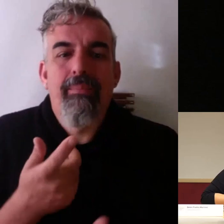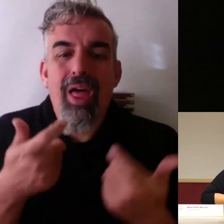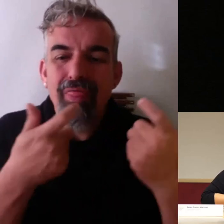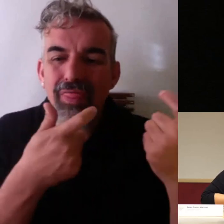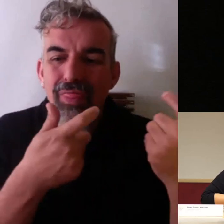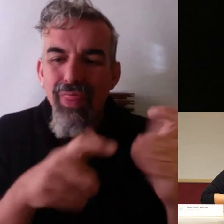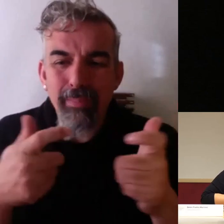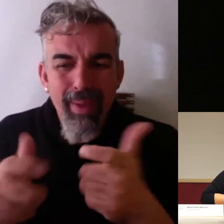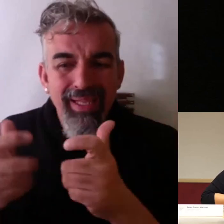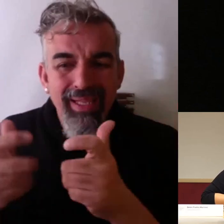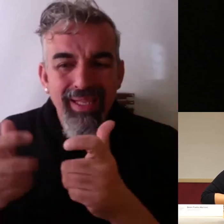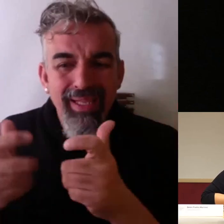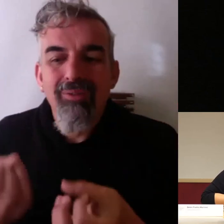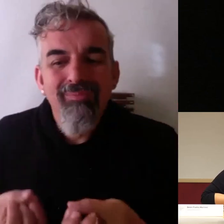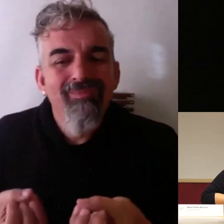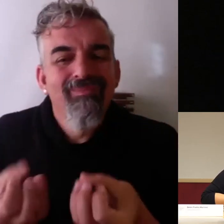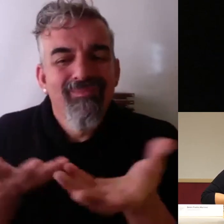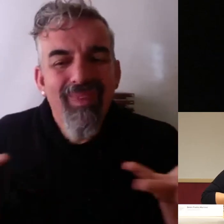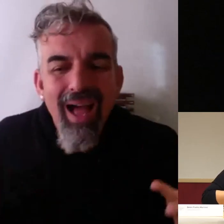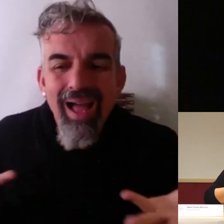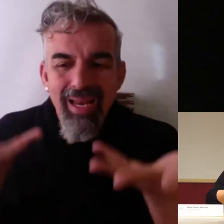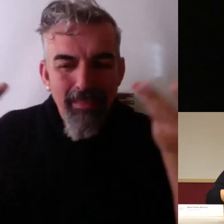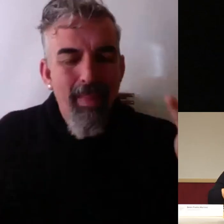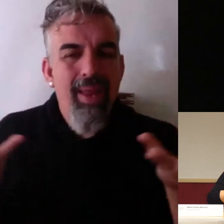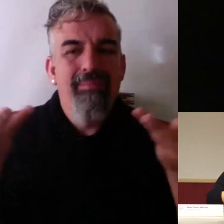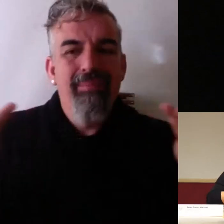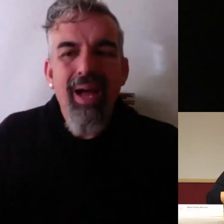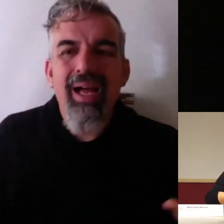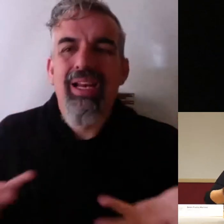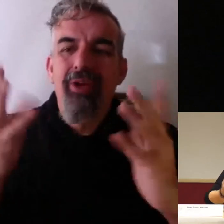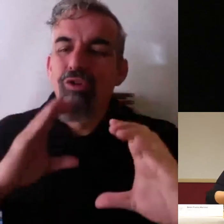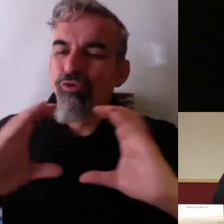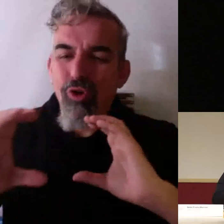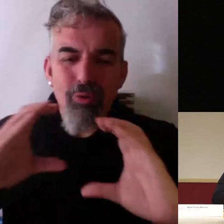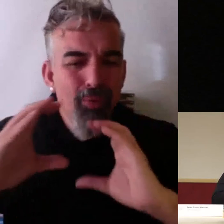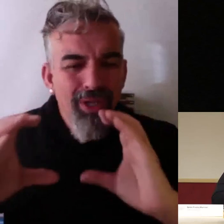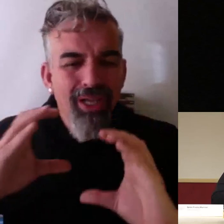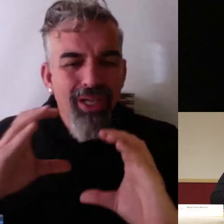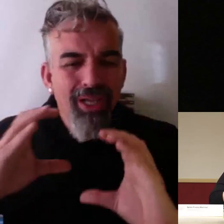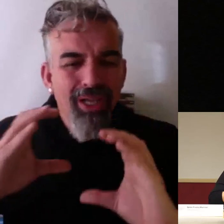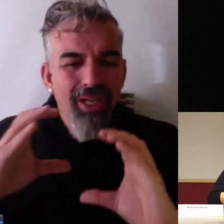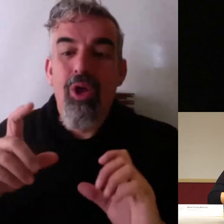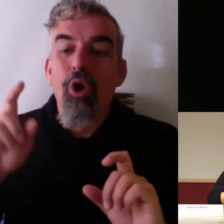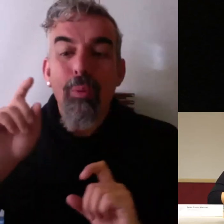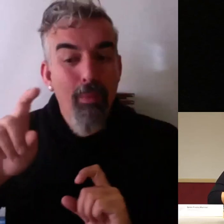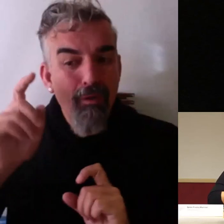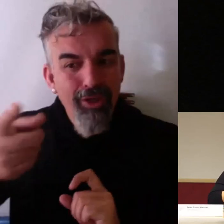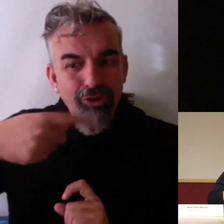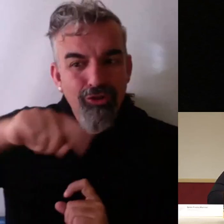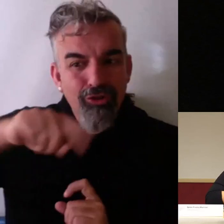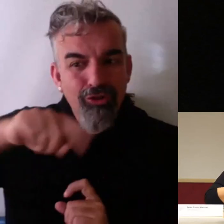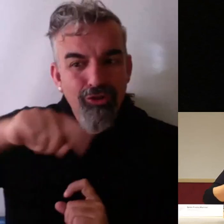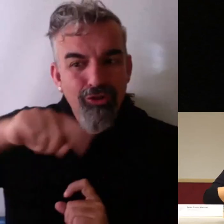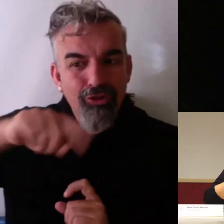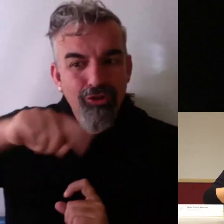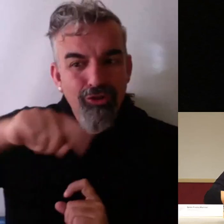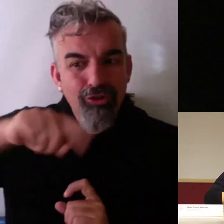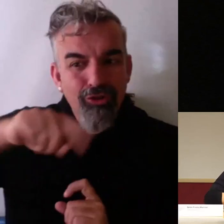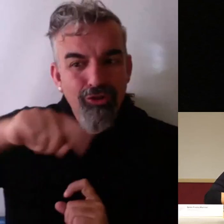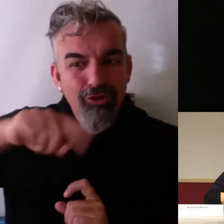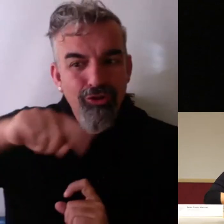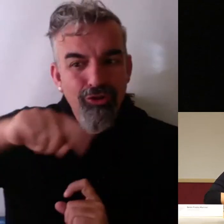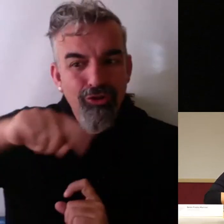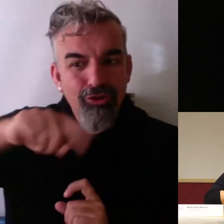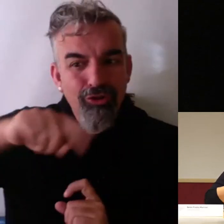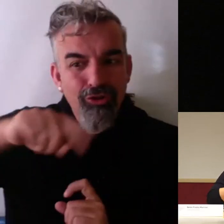que incentivaran más esa comunicación entre diferentes profesores que se acaben un poquito algunos